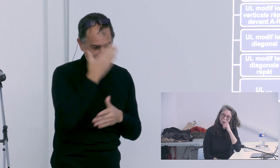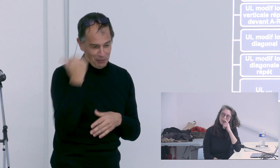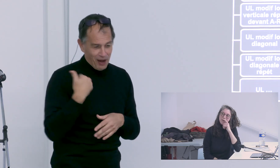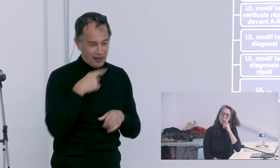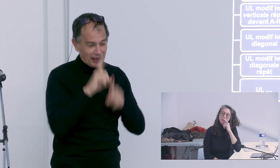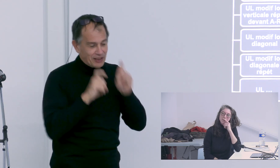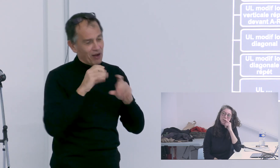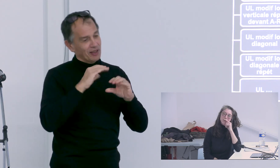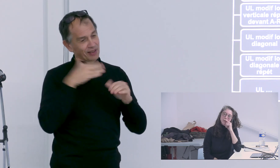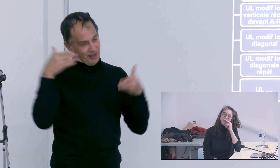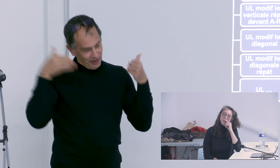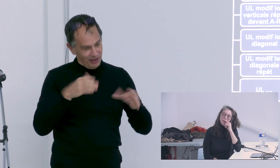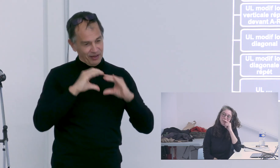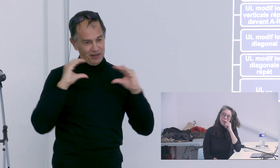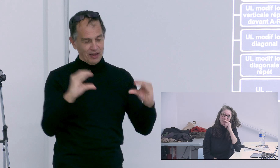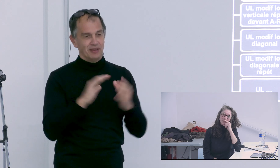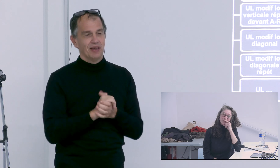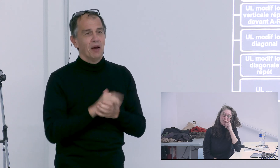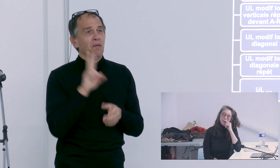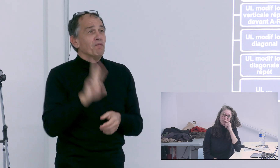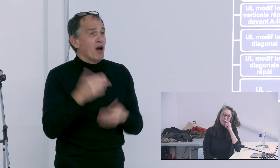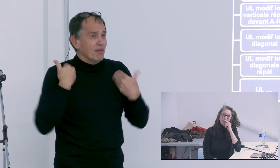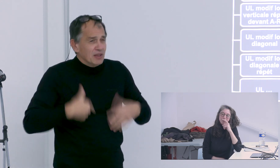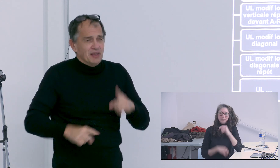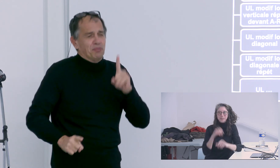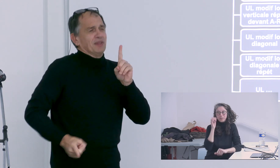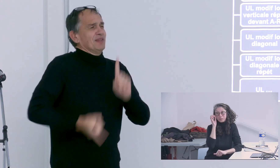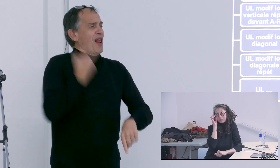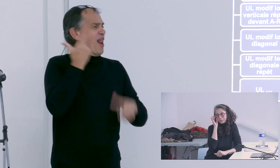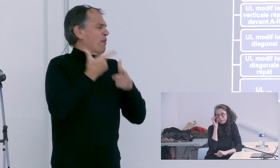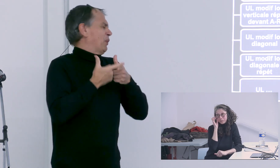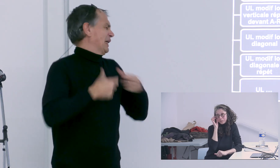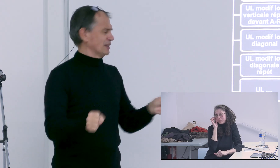j'ai quelques petites questions alors elles sont peut-être un peu strictes un peu sévères mais j'essayerai de